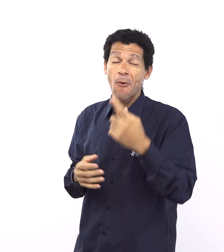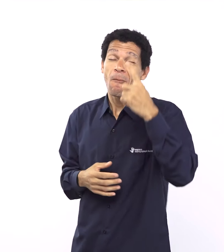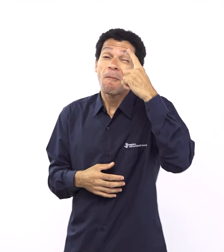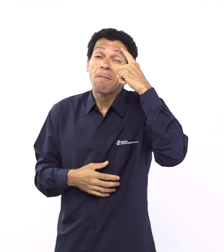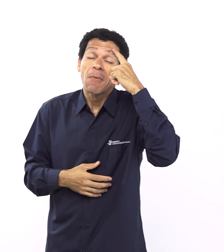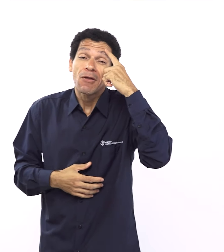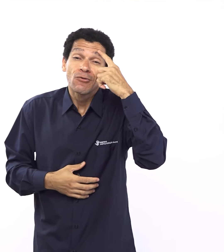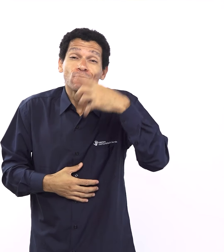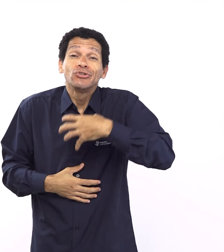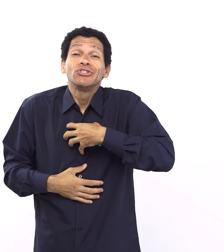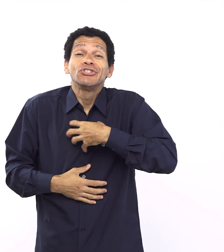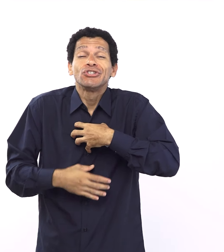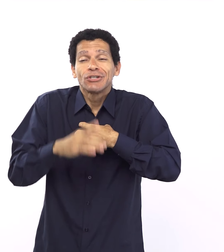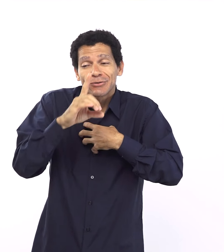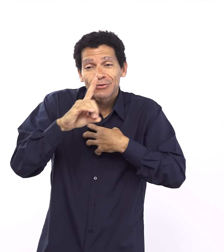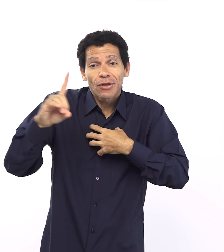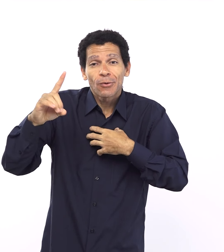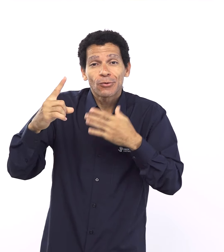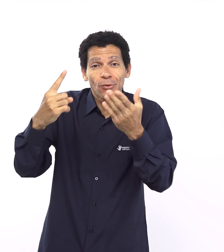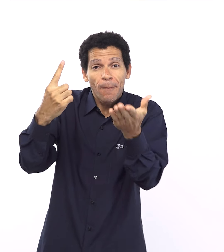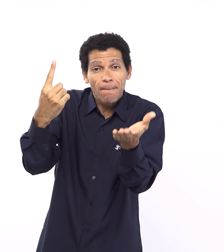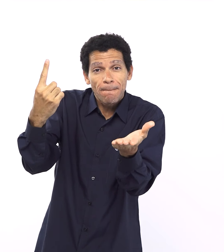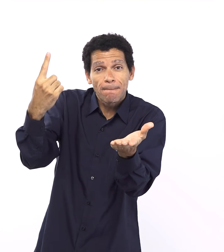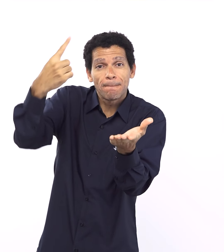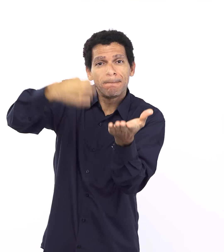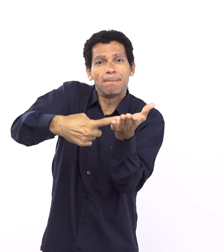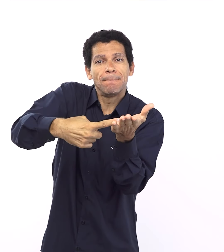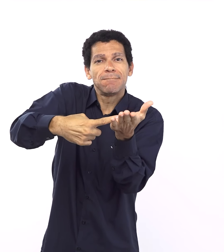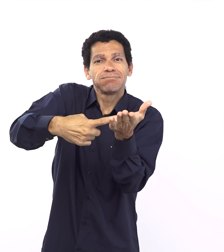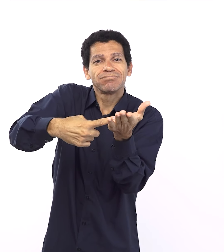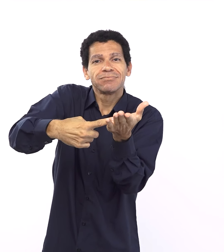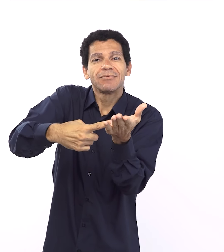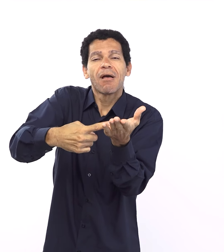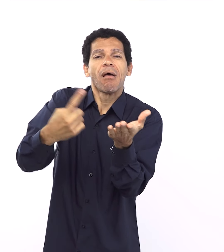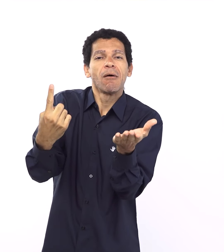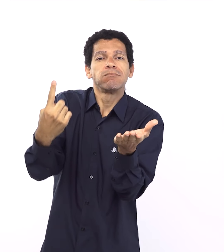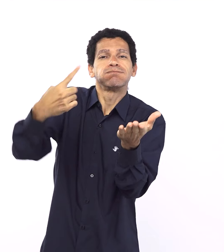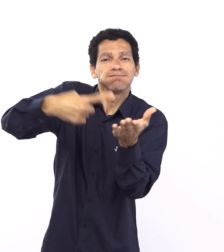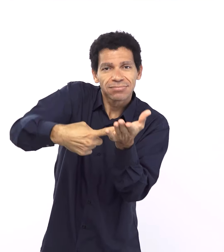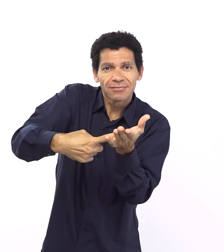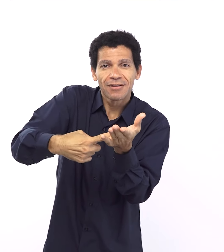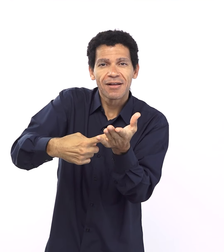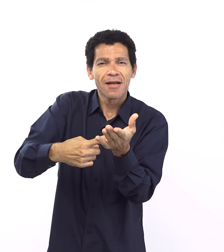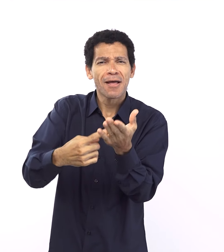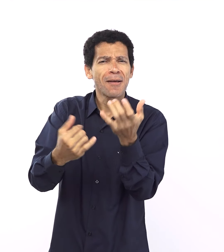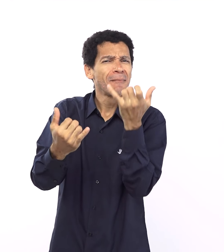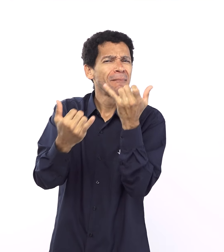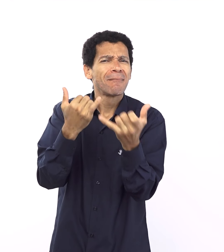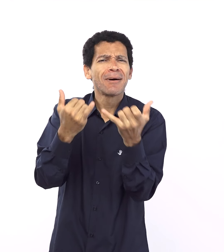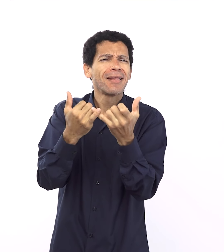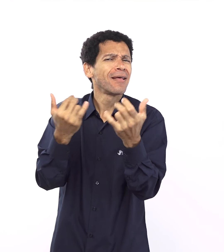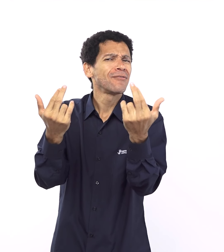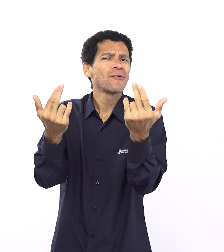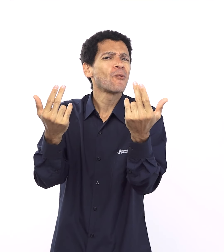uma linha do tempo em que as alianças de Deus vão dando marcos nesse tempo de manifestação da graça